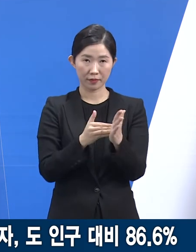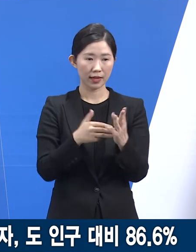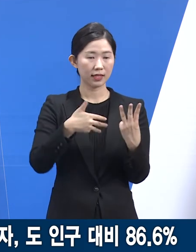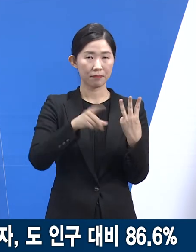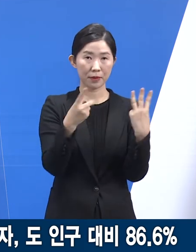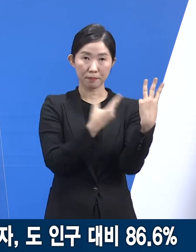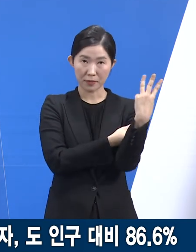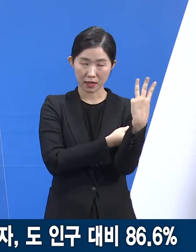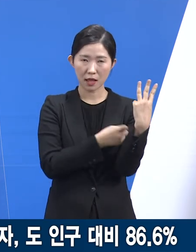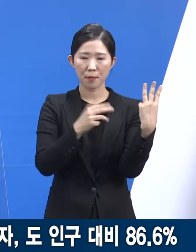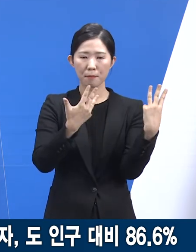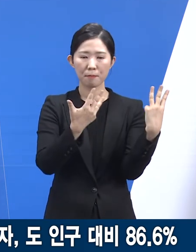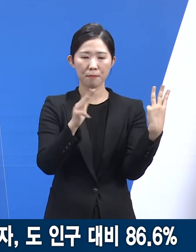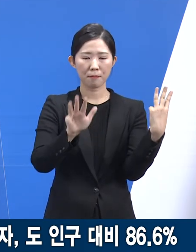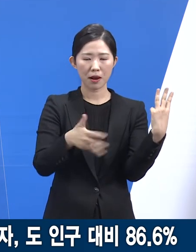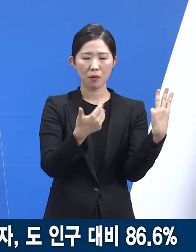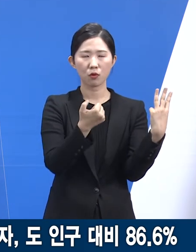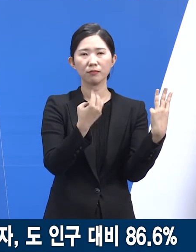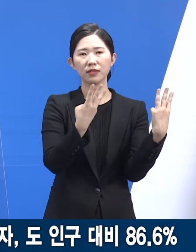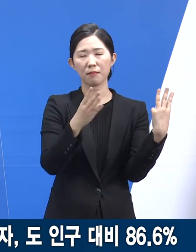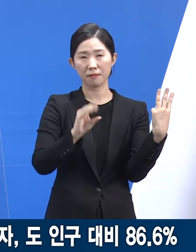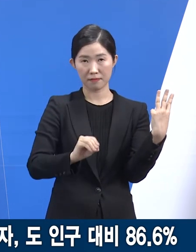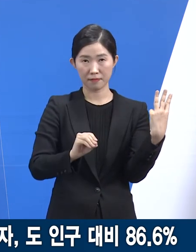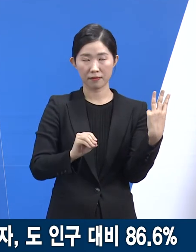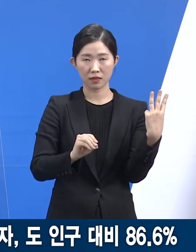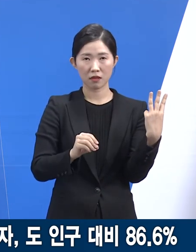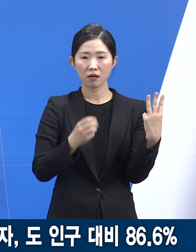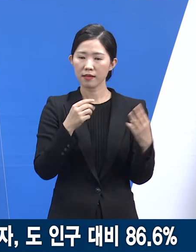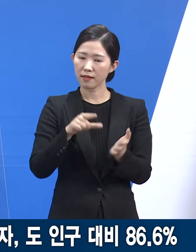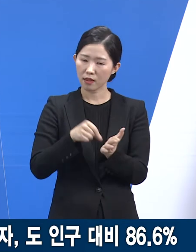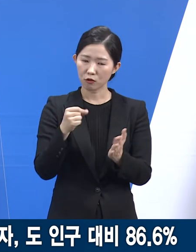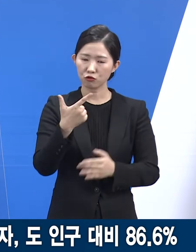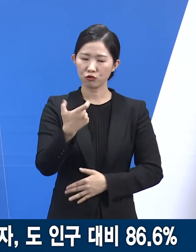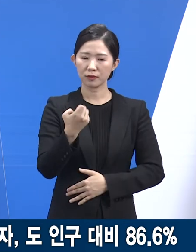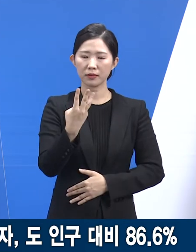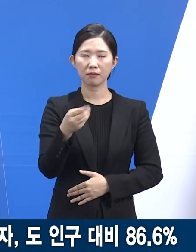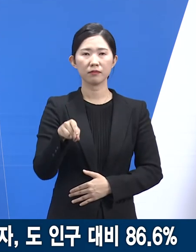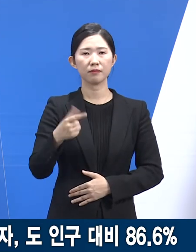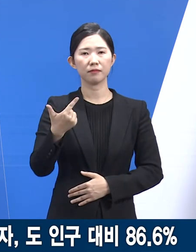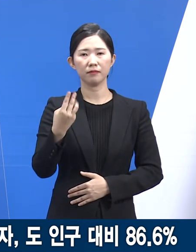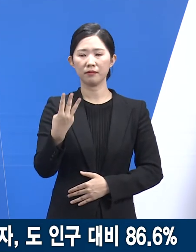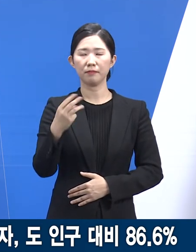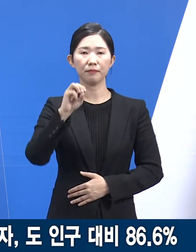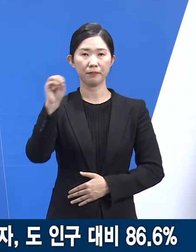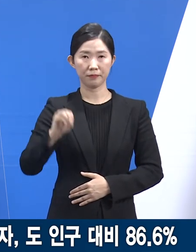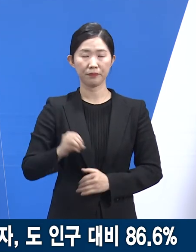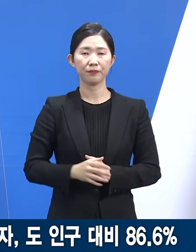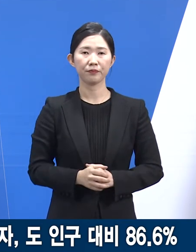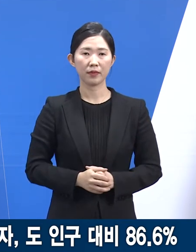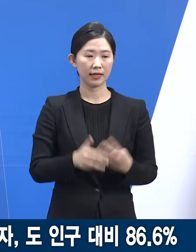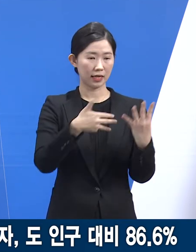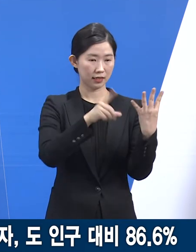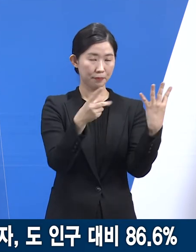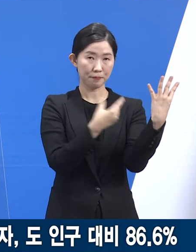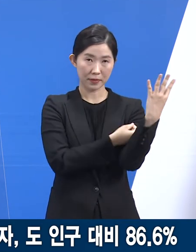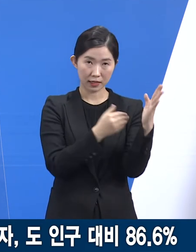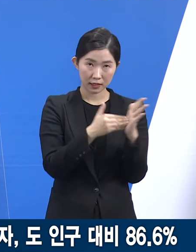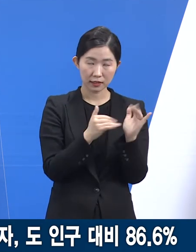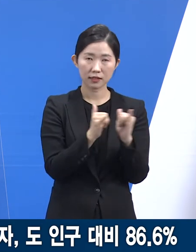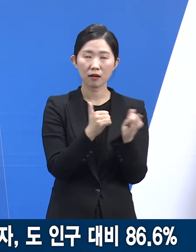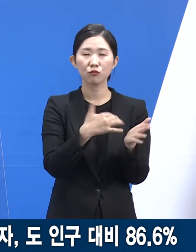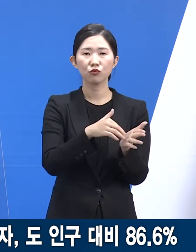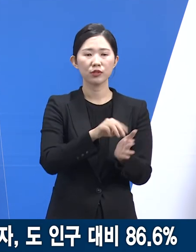853만 1,033명으로 경기도 인구의 63.3%입니다. 4차 접종자는 11만